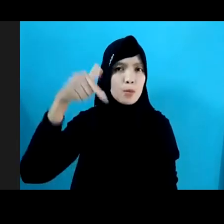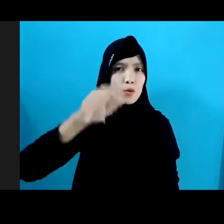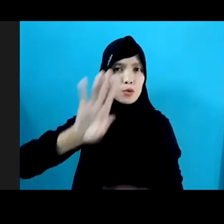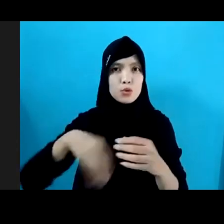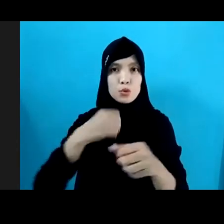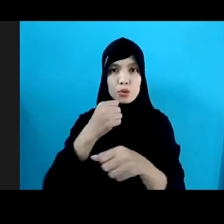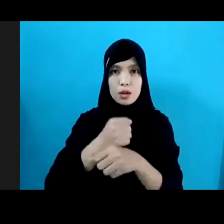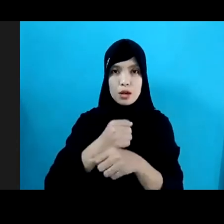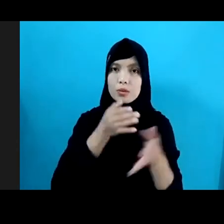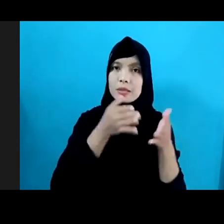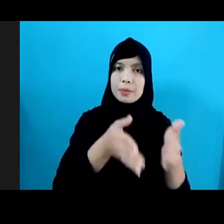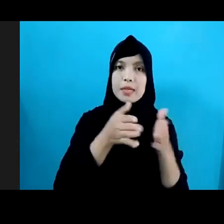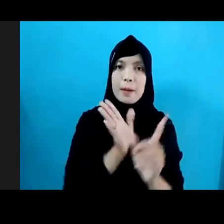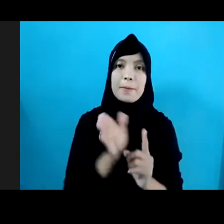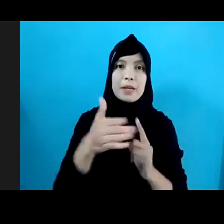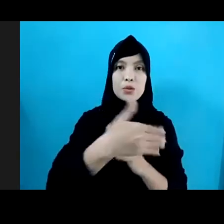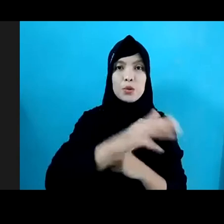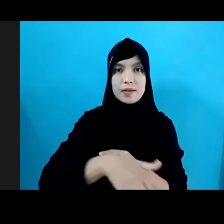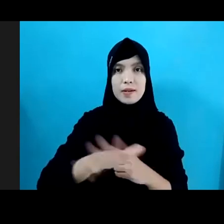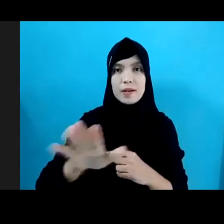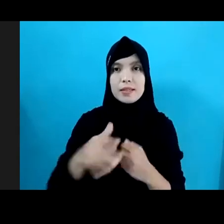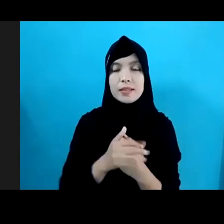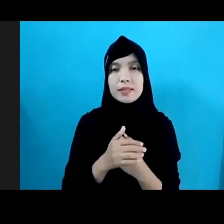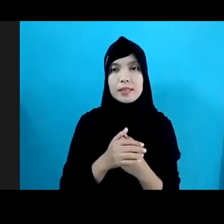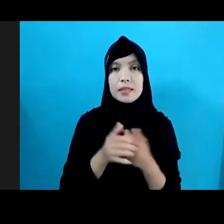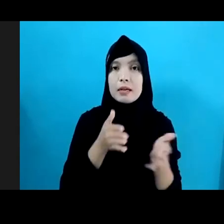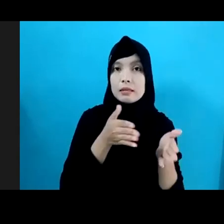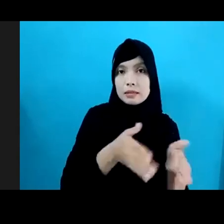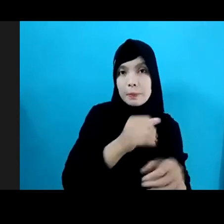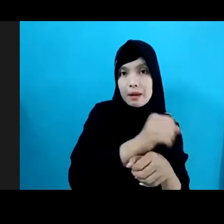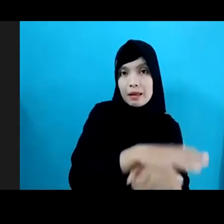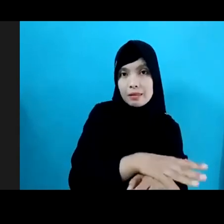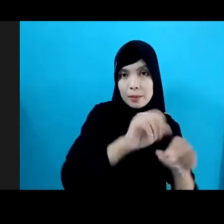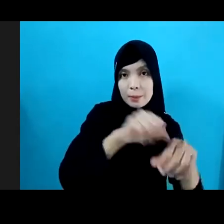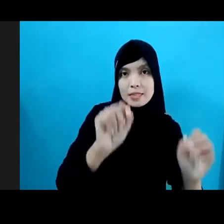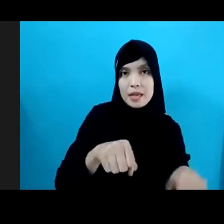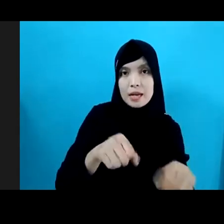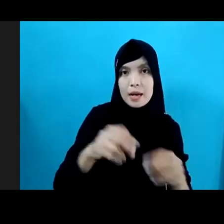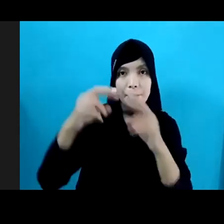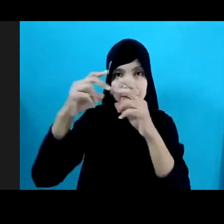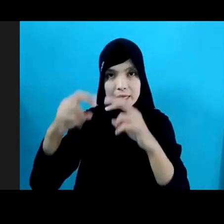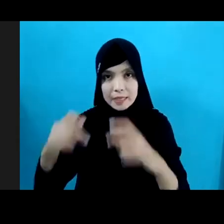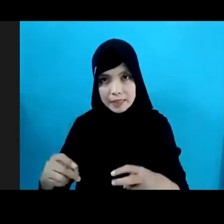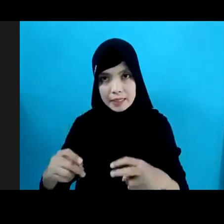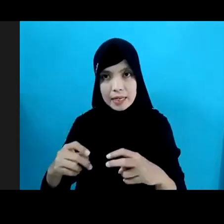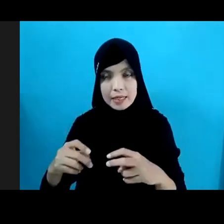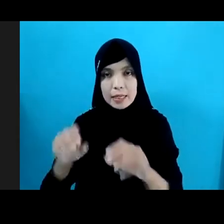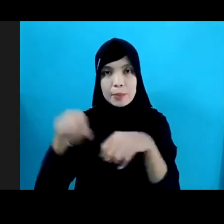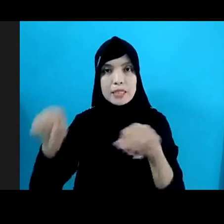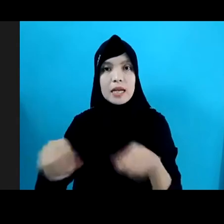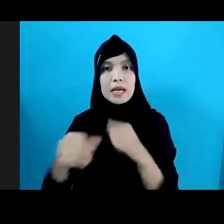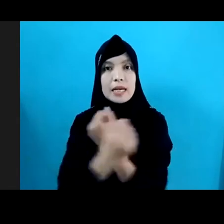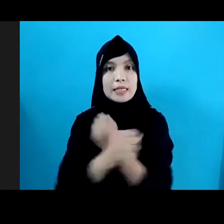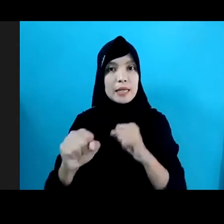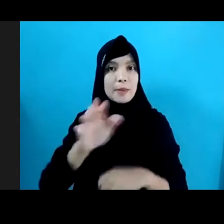Di bidang Perlindungan Anak Baik Dari Sisi Praktik Kebijakan Penelitian Kebijakan Keselamatan Anak